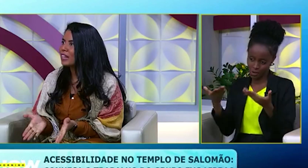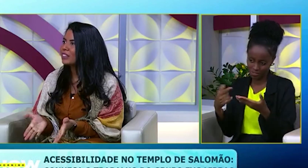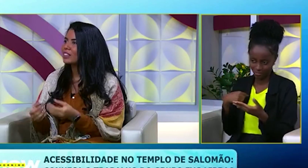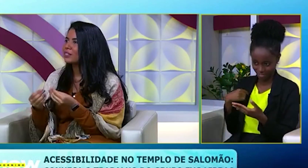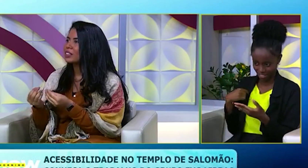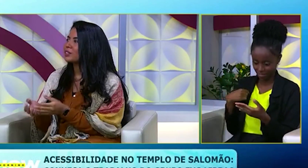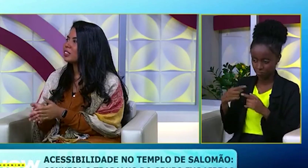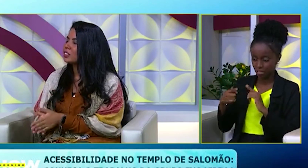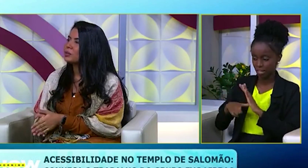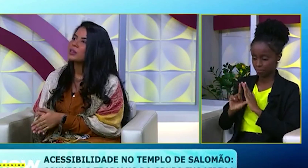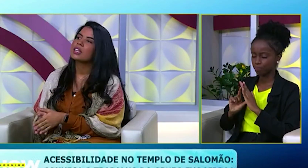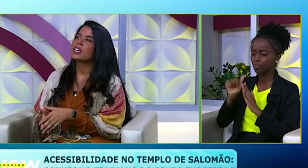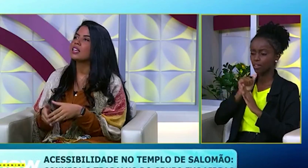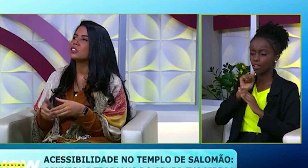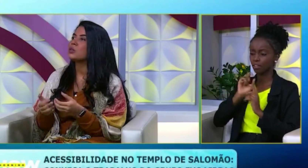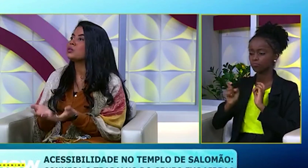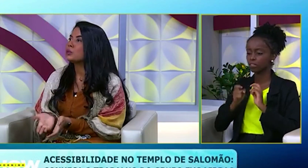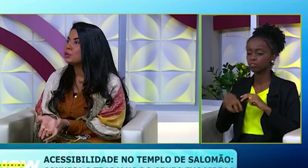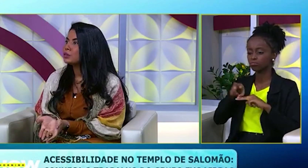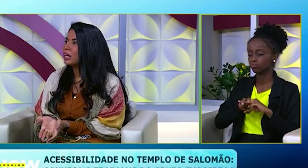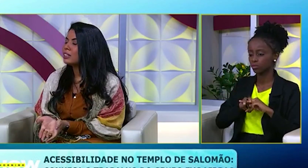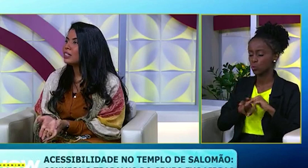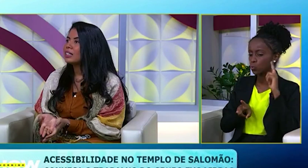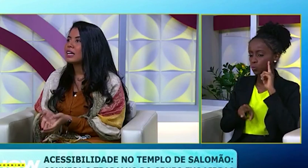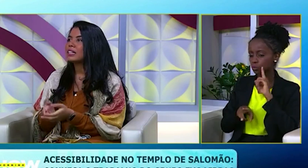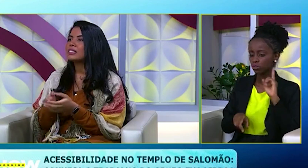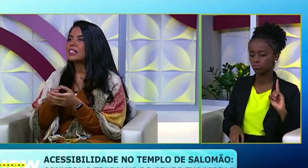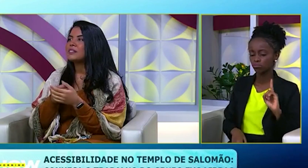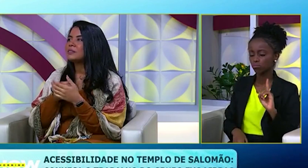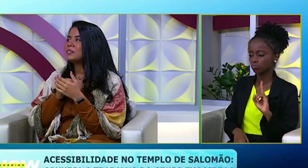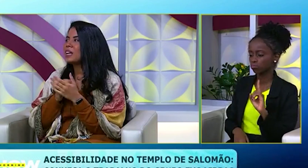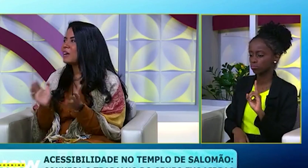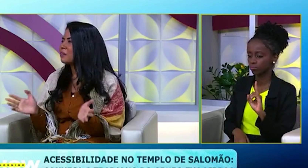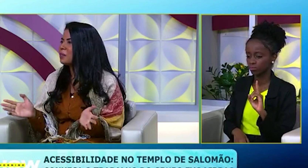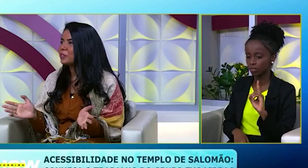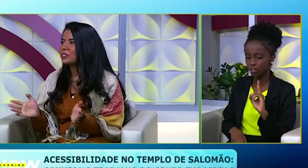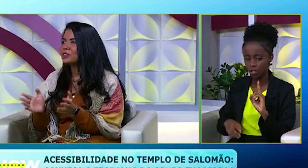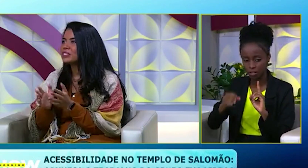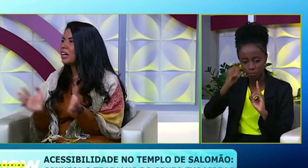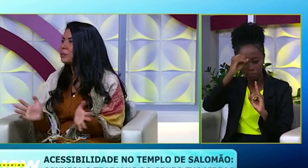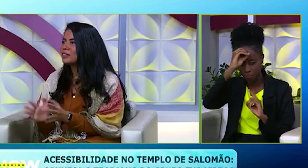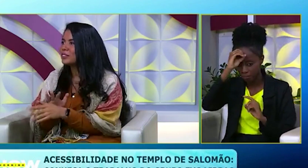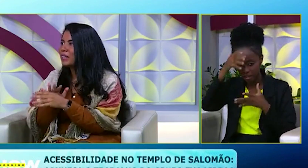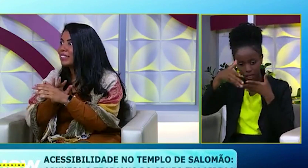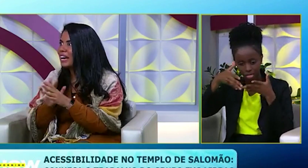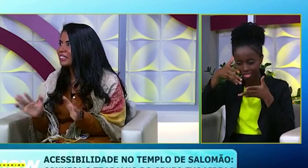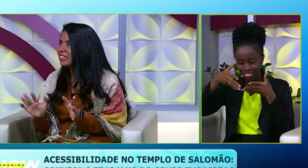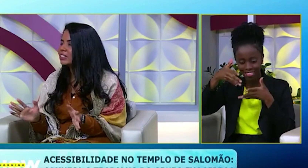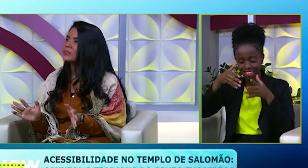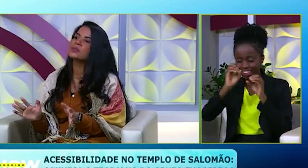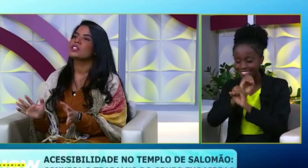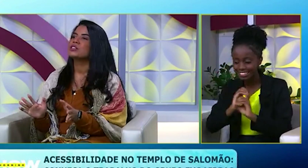voluntária, ela estava na reunião e chegou um surdo, né? E ela, zero Libras. Não sabe, não sabia